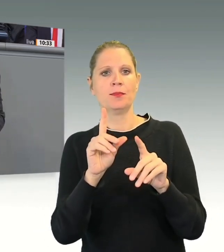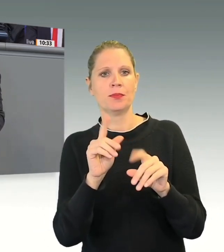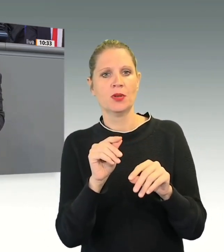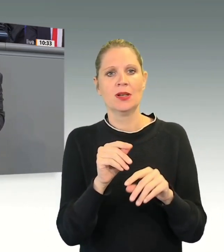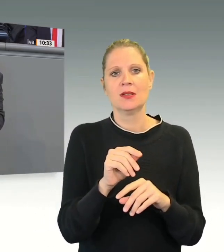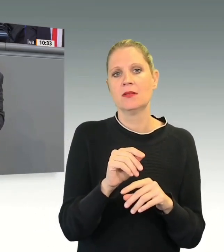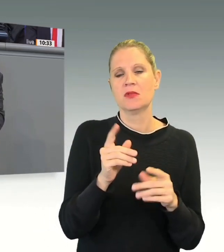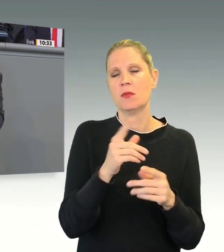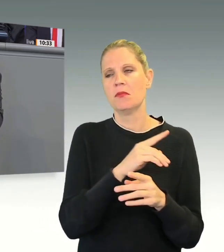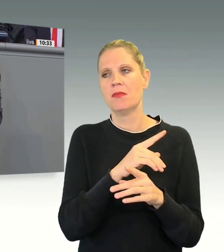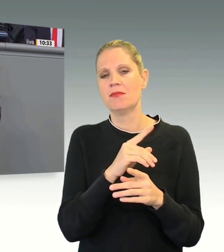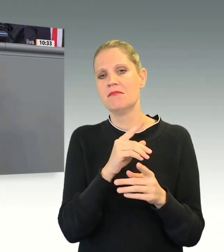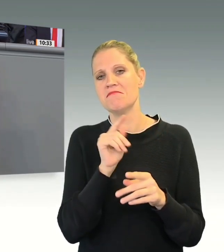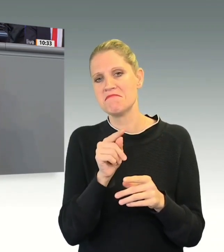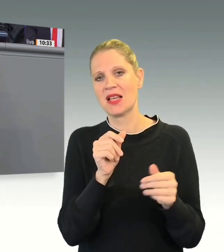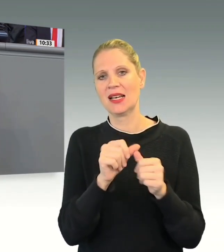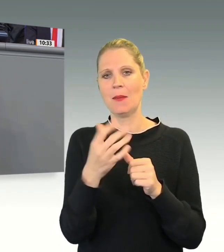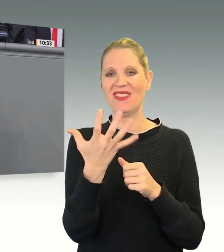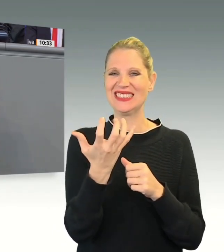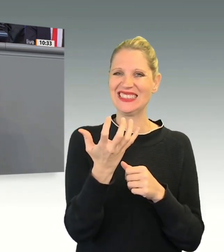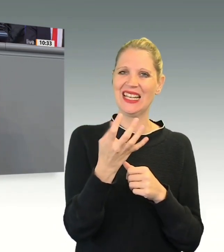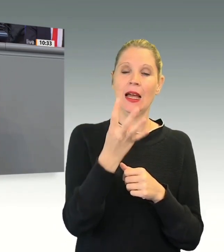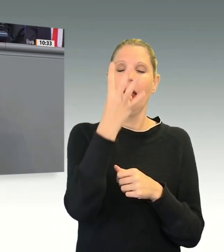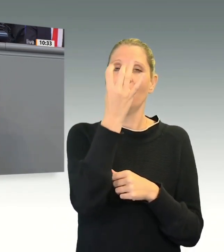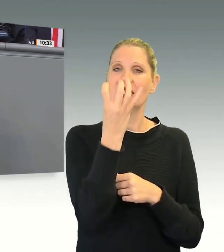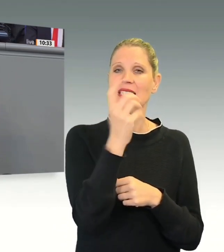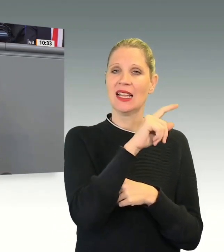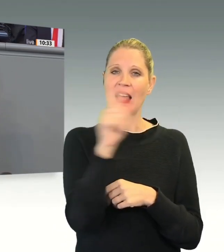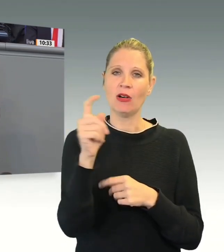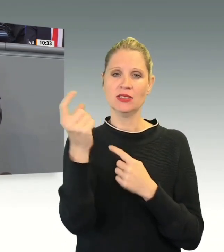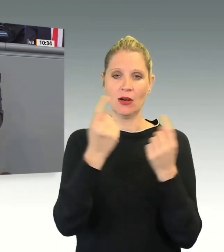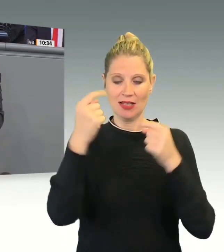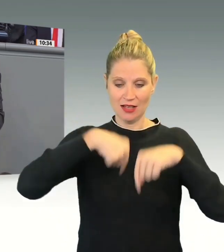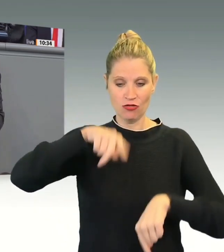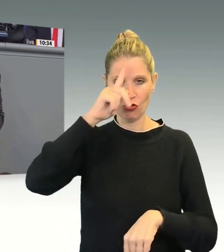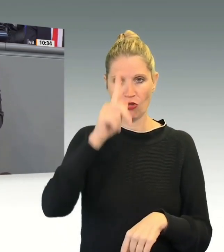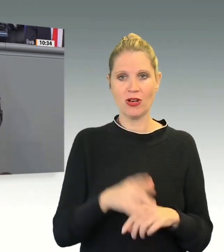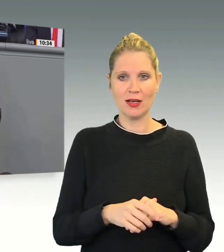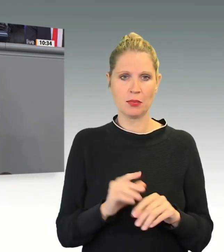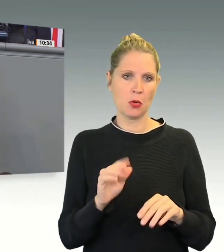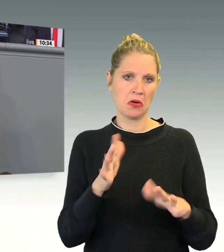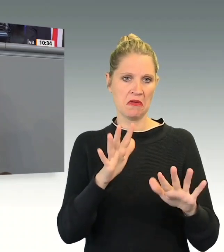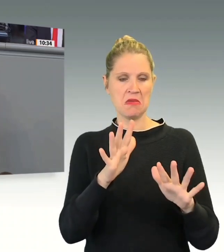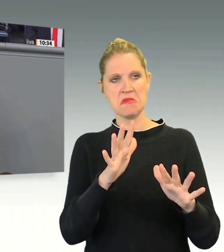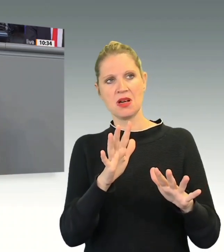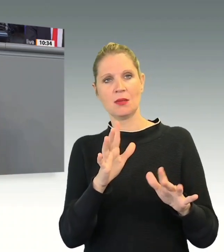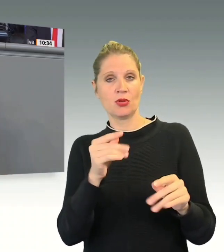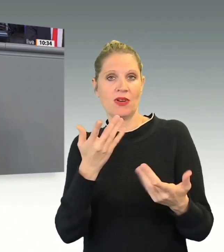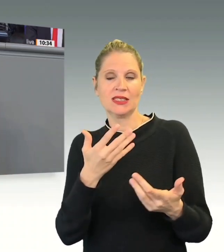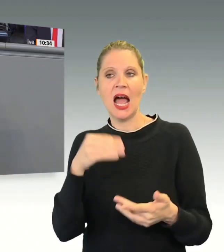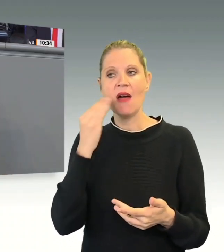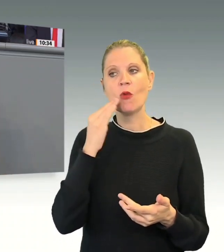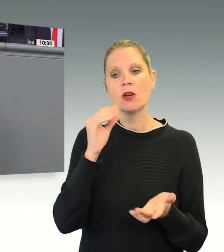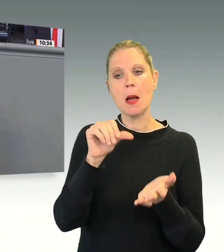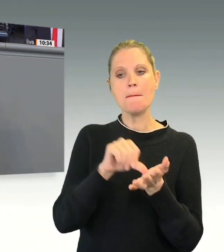Diese knapp 40.000 Ausländer in Deutschland, so viele wie etwa Einwohner in einer mittelgroßen Stadt, hätten